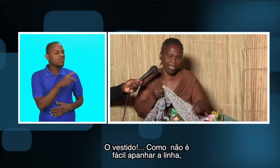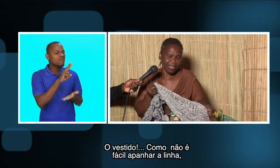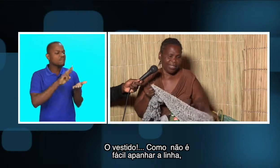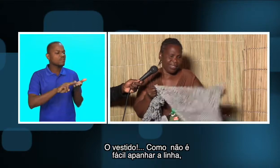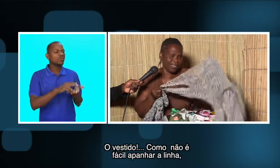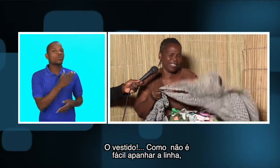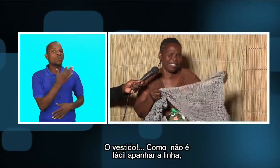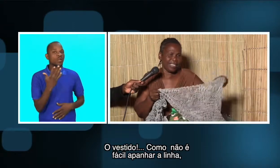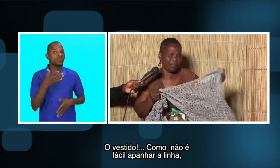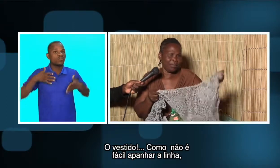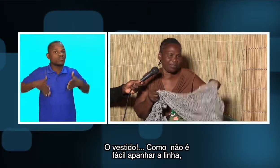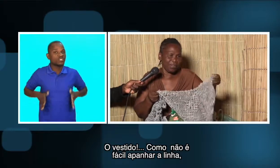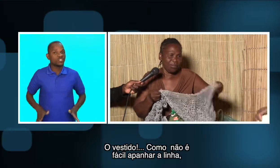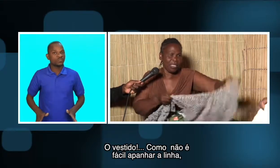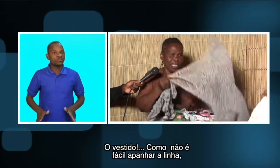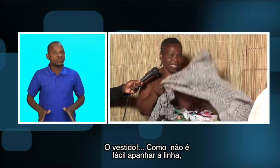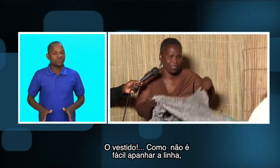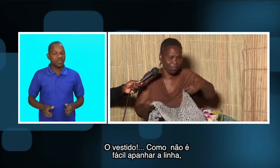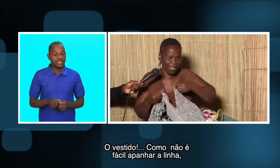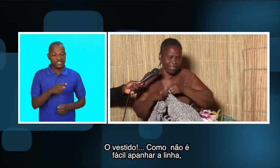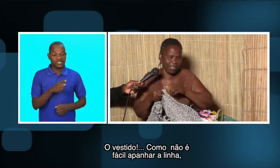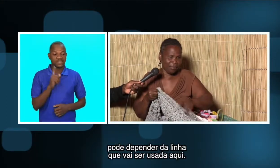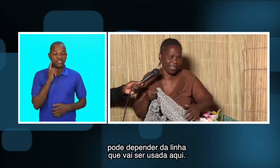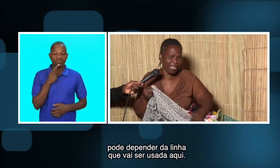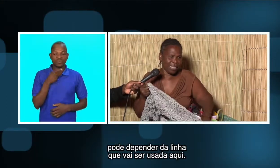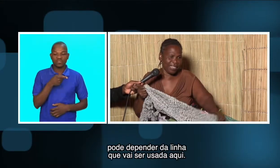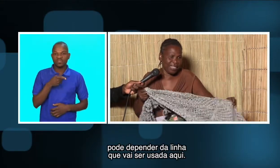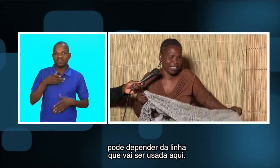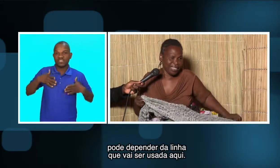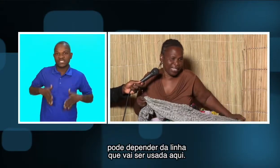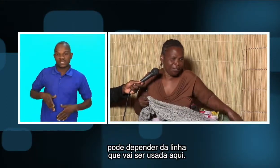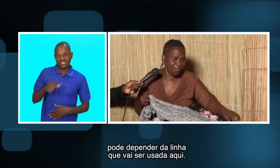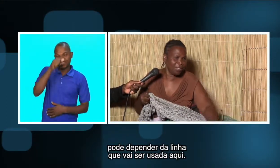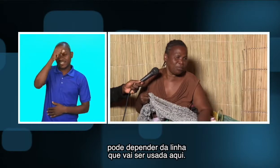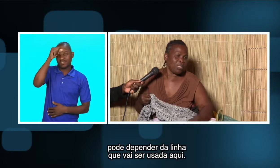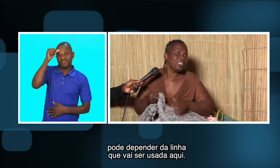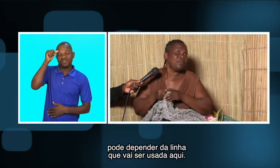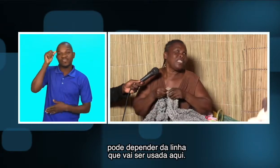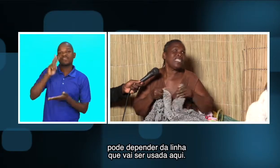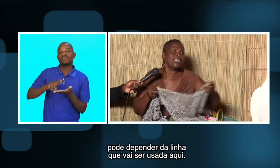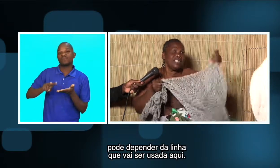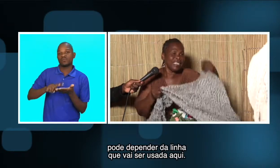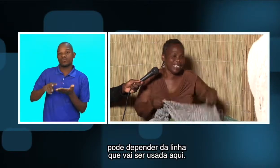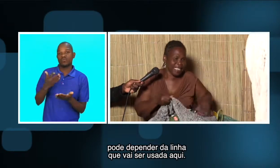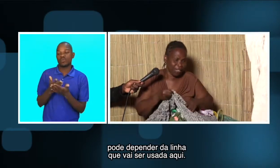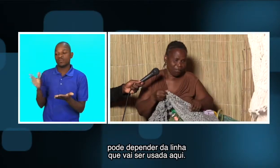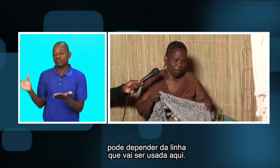é, já. Como linha não são fácil de apanhar, sei, vai onde. Pode depender de linha, que vão